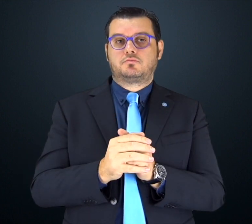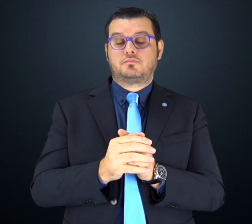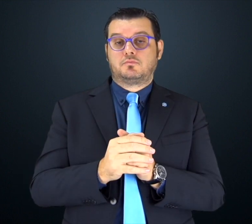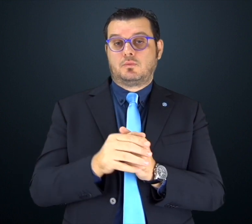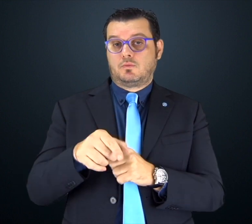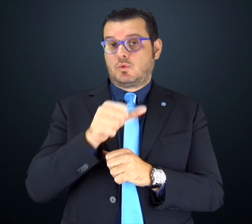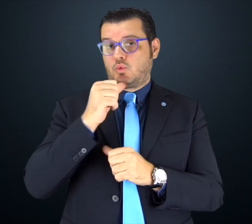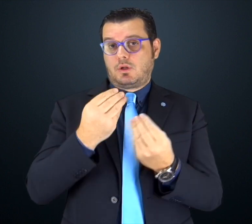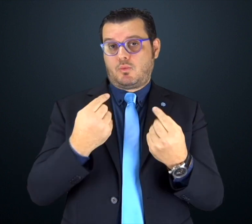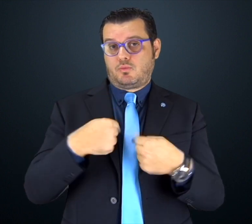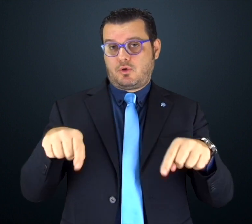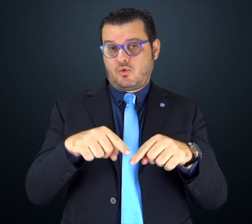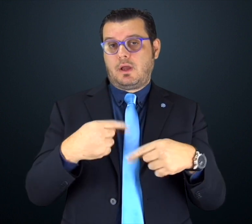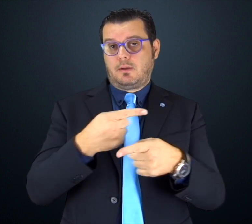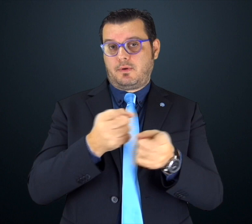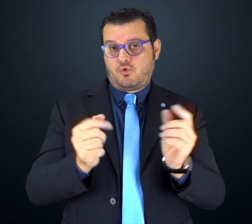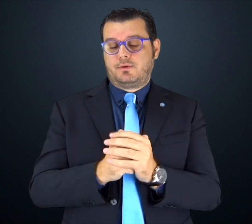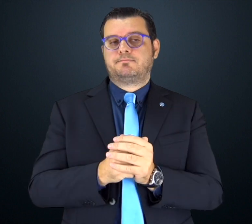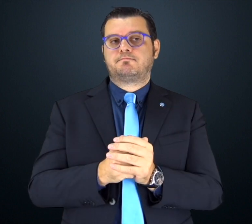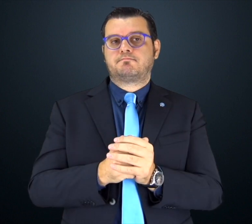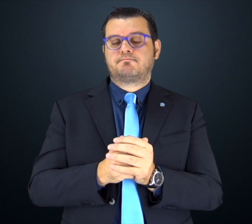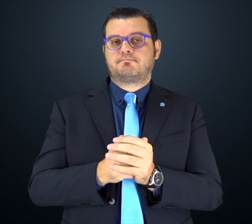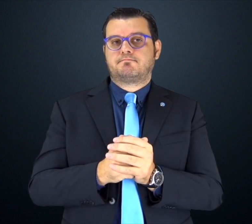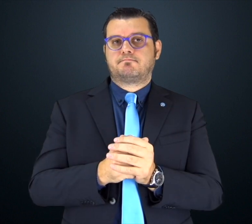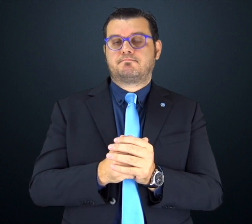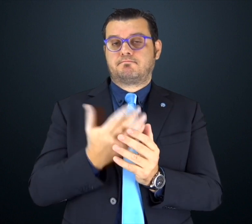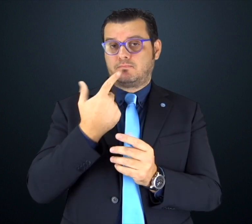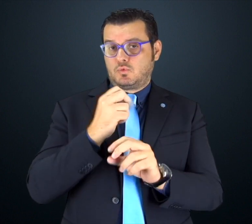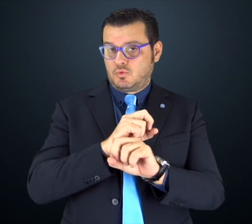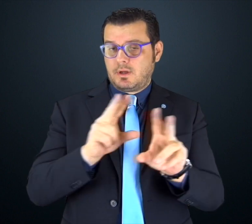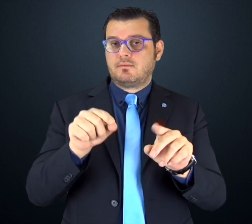oggi, in futuro ci saranno degli aggiornamenti che verranno tempestivamente comunicati.